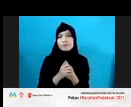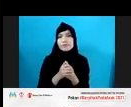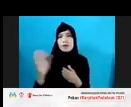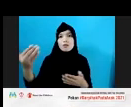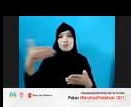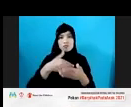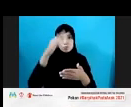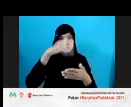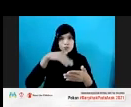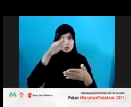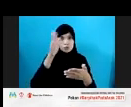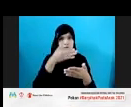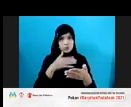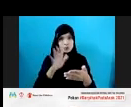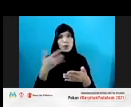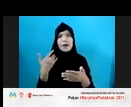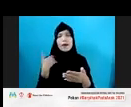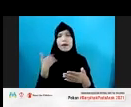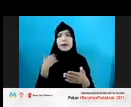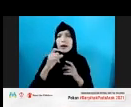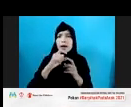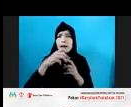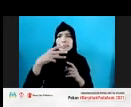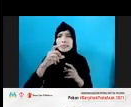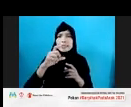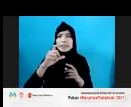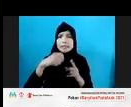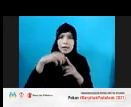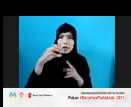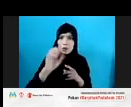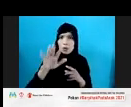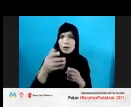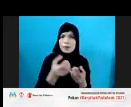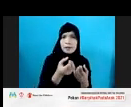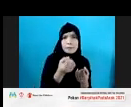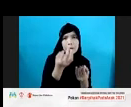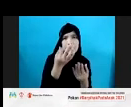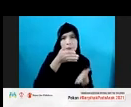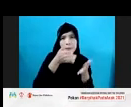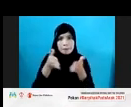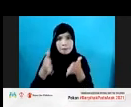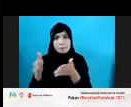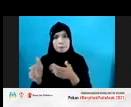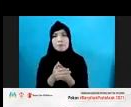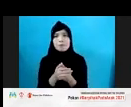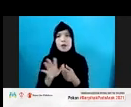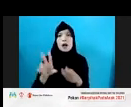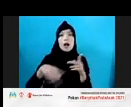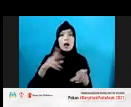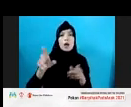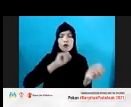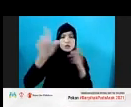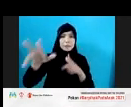ini ada beberapa bentuk SEKO, supaya kita paham, dan kalau kita paham konsepsinya, artinya kita paham juga bagaimana